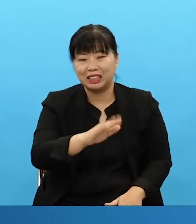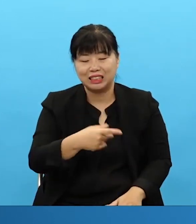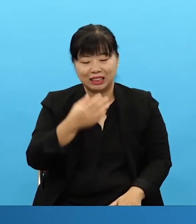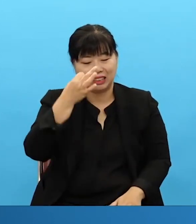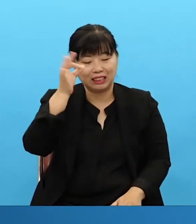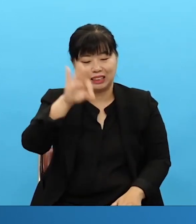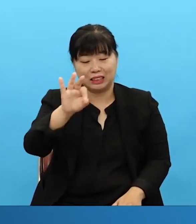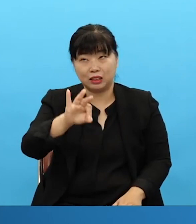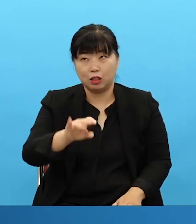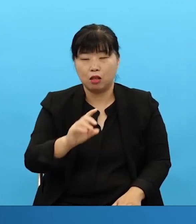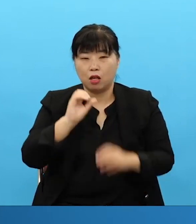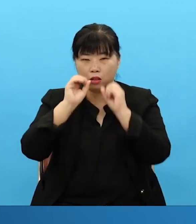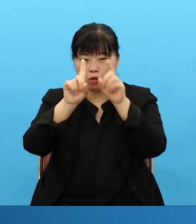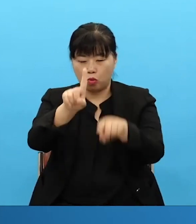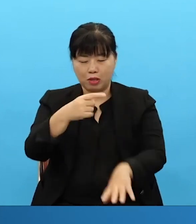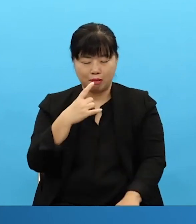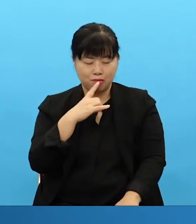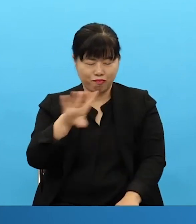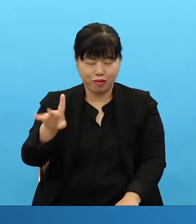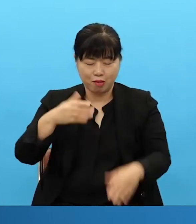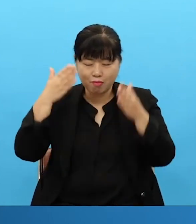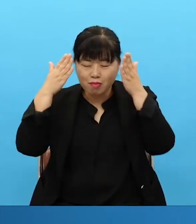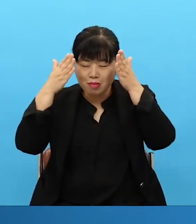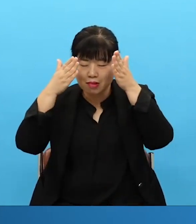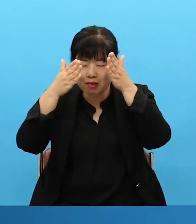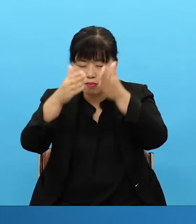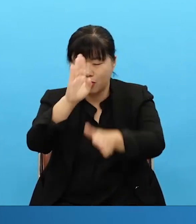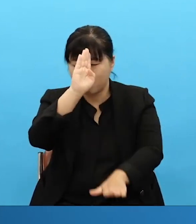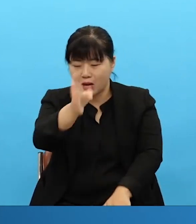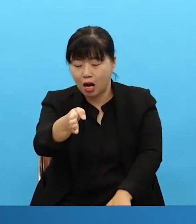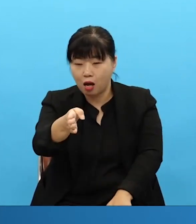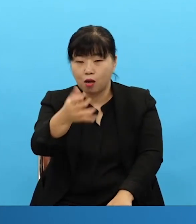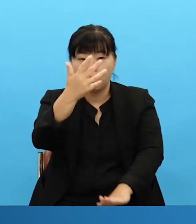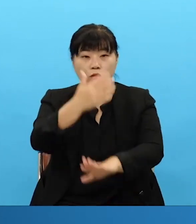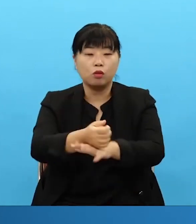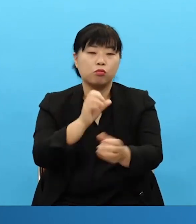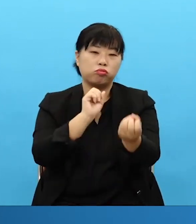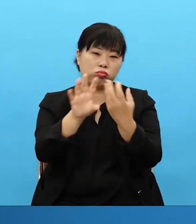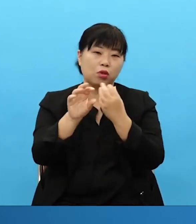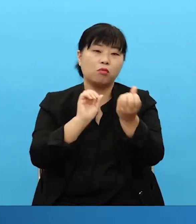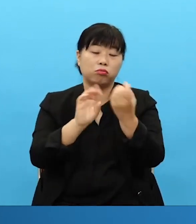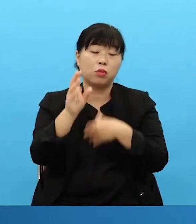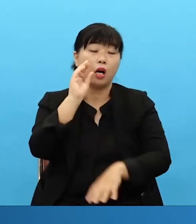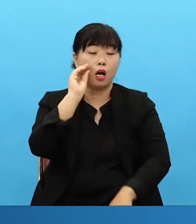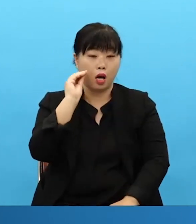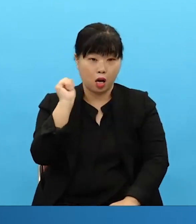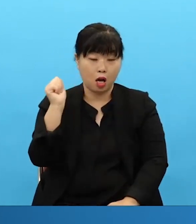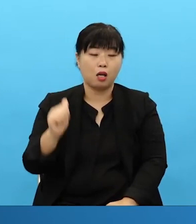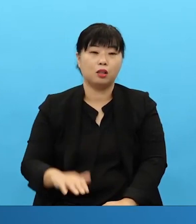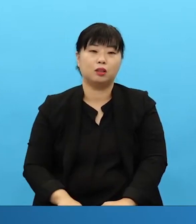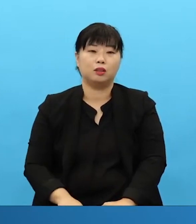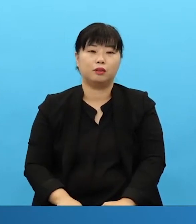그러면 되기도 있어요. 계속 응답 와요. 자녀모님들은 오직 이 축복 마다 있어요.